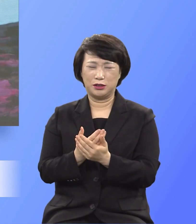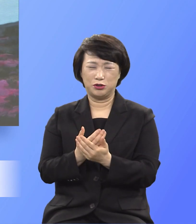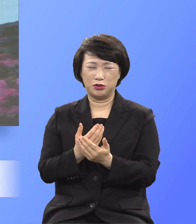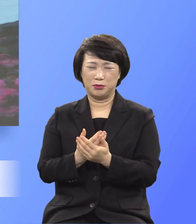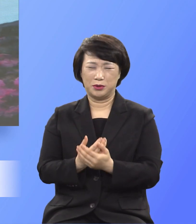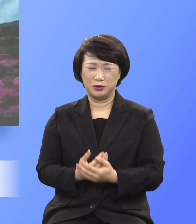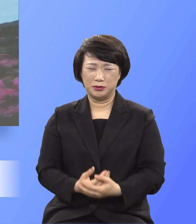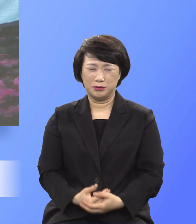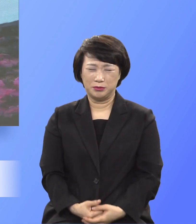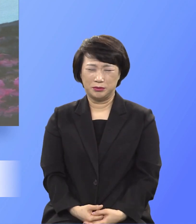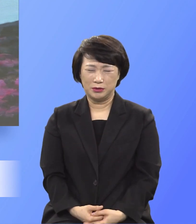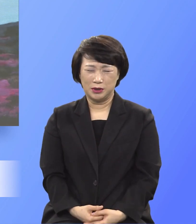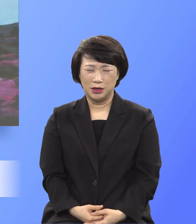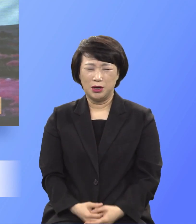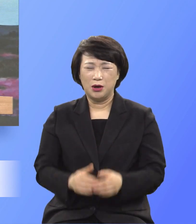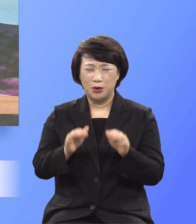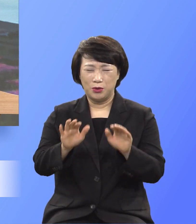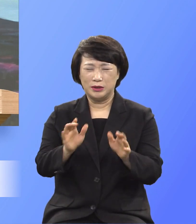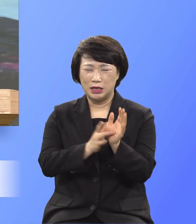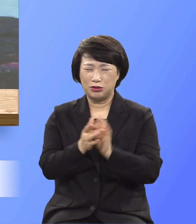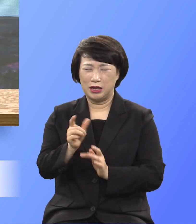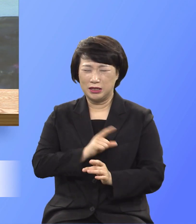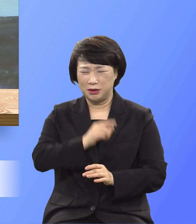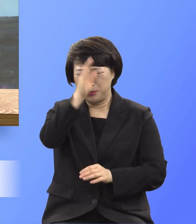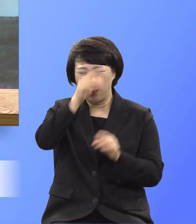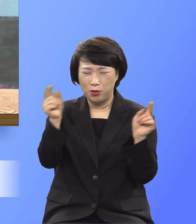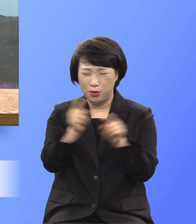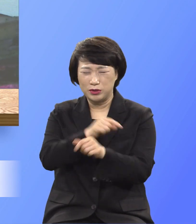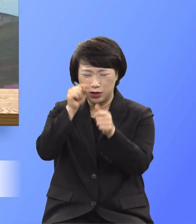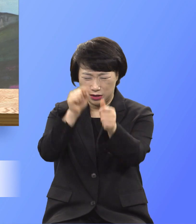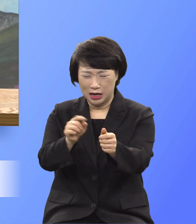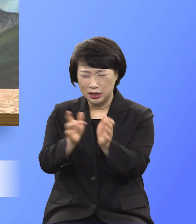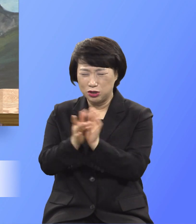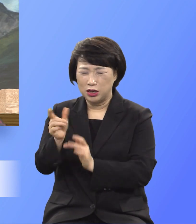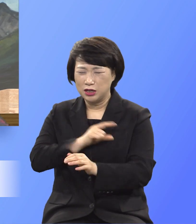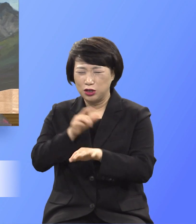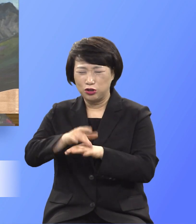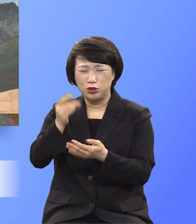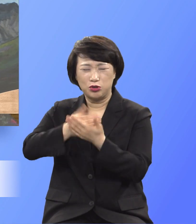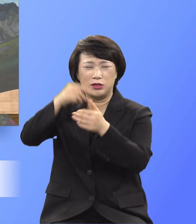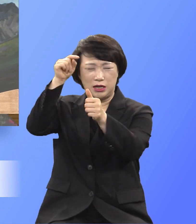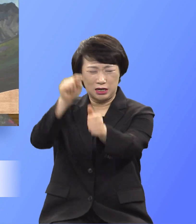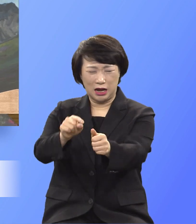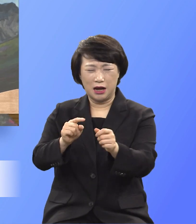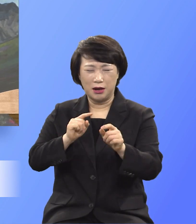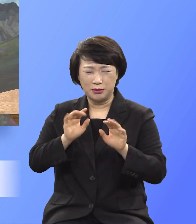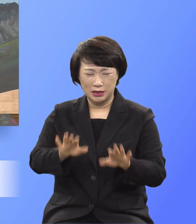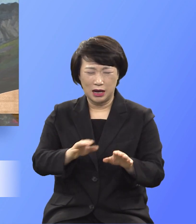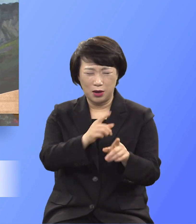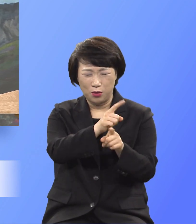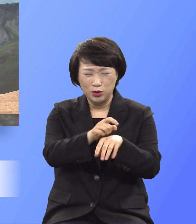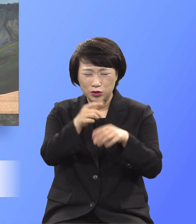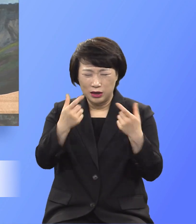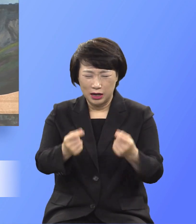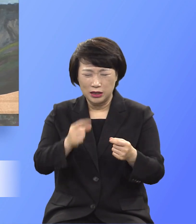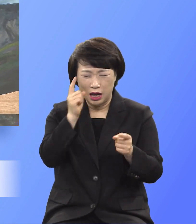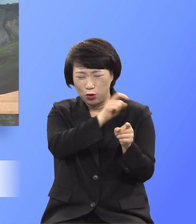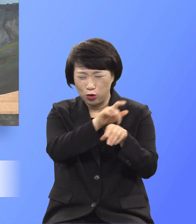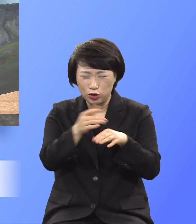내 이름으로 병고쳐라 내 이름으로 귀신 쫓아내라 원수같은 마귀사단 귀신아